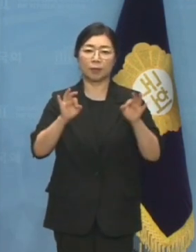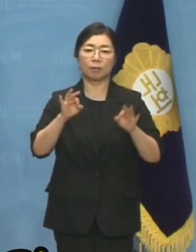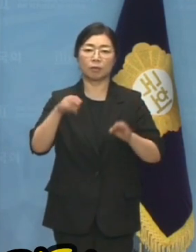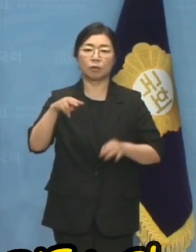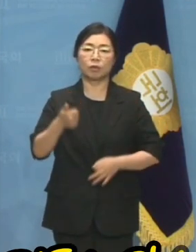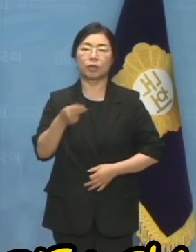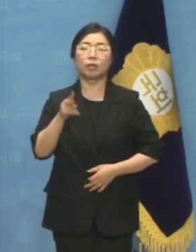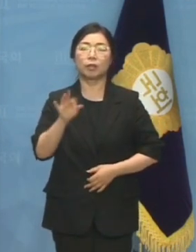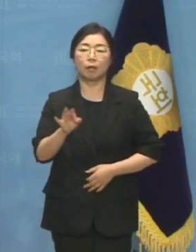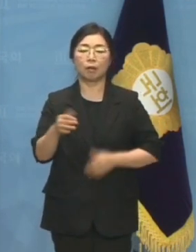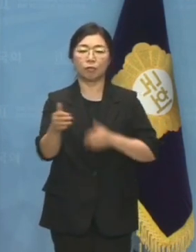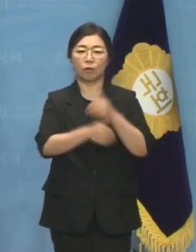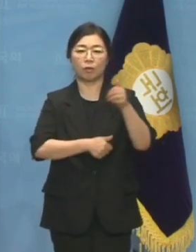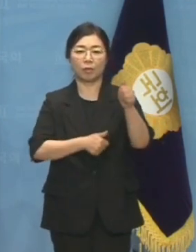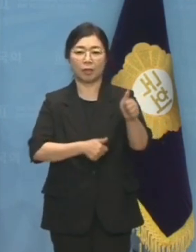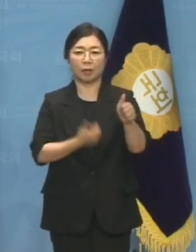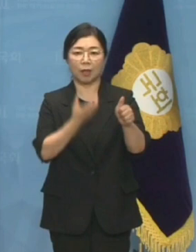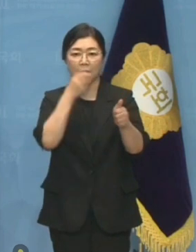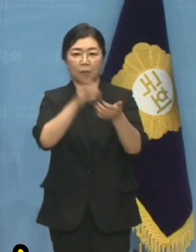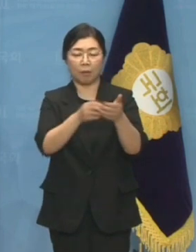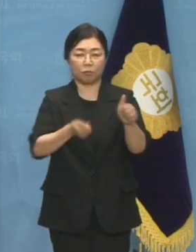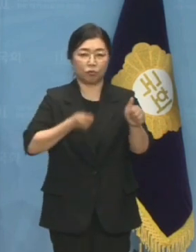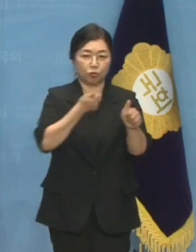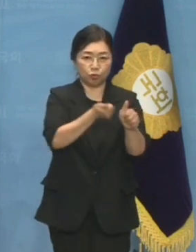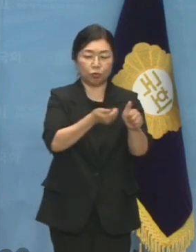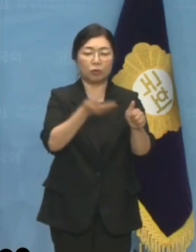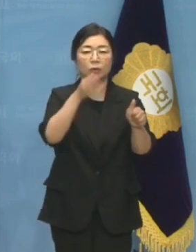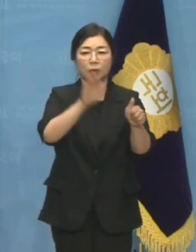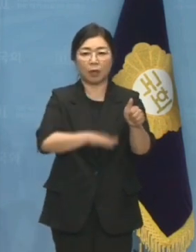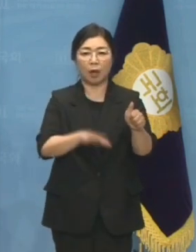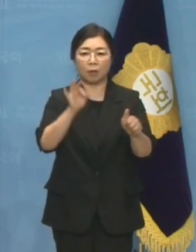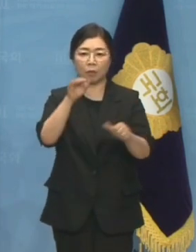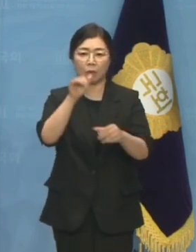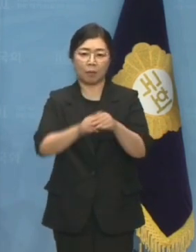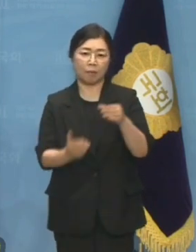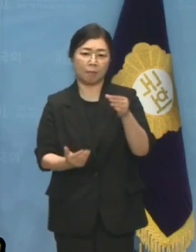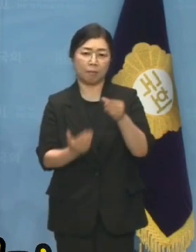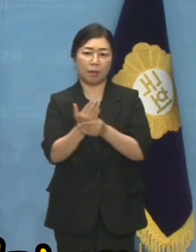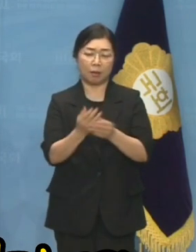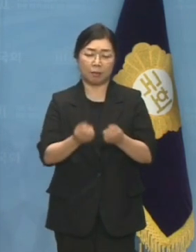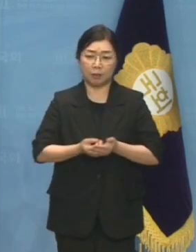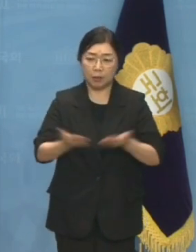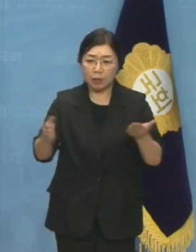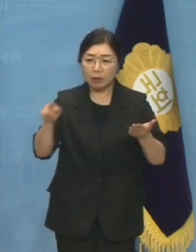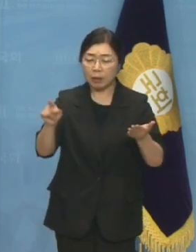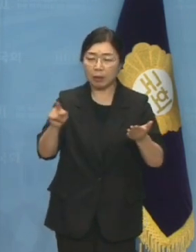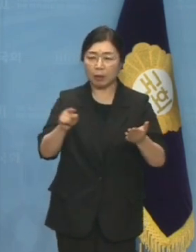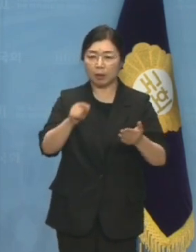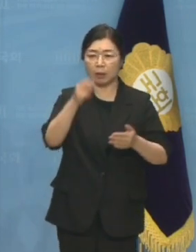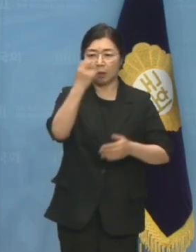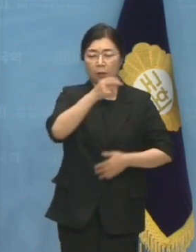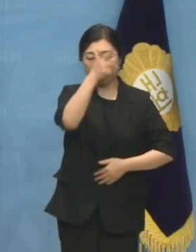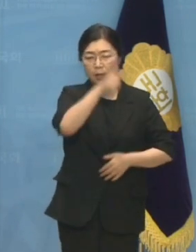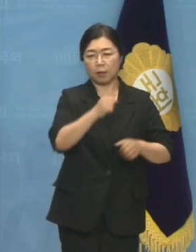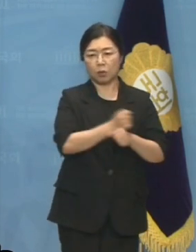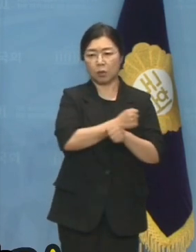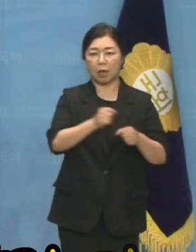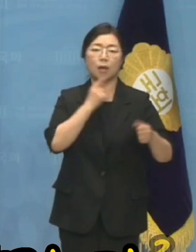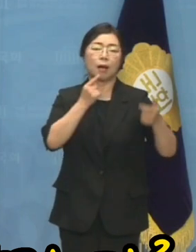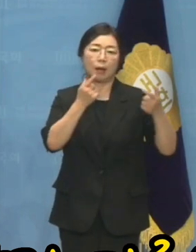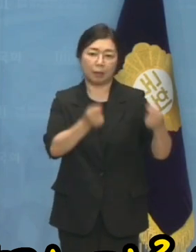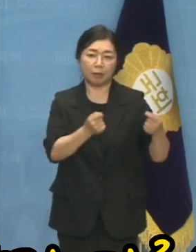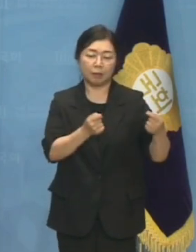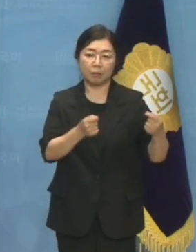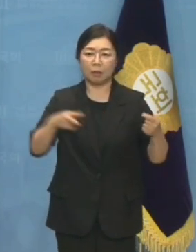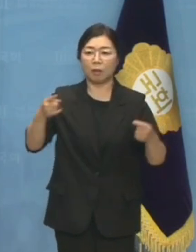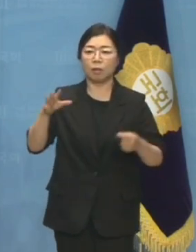위원장이 임명되면서 동봉투 사건이 검찰에 의해 만들어졌을 수 있다며 송영길 전 대표의 주장과